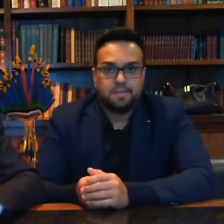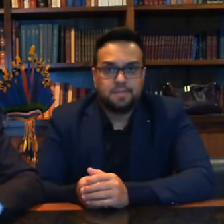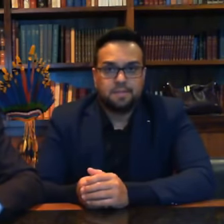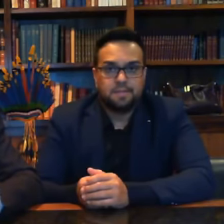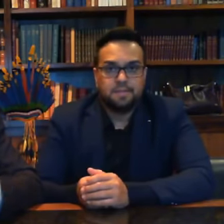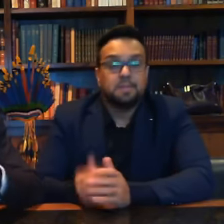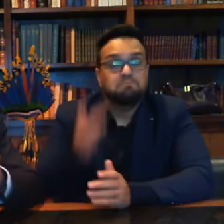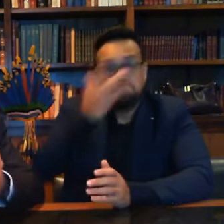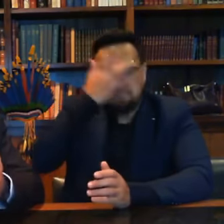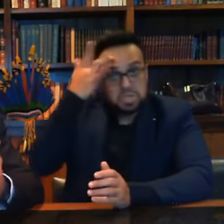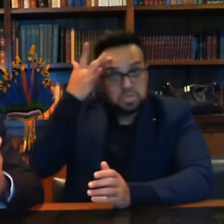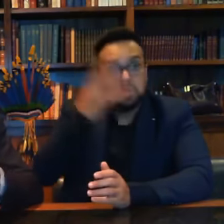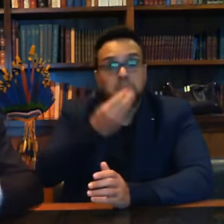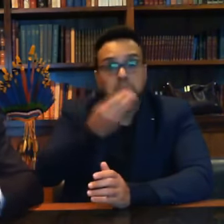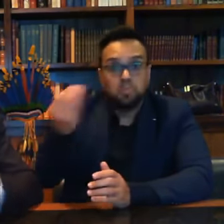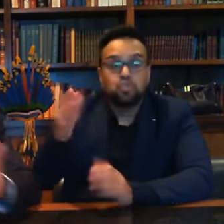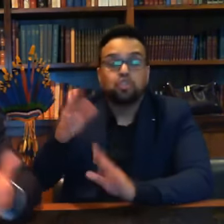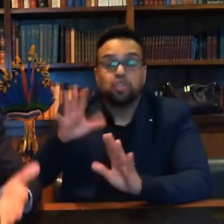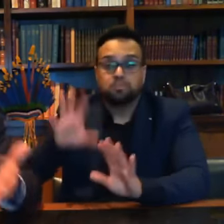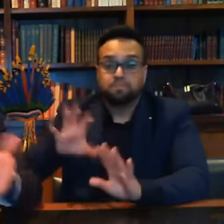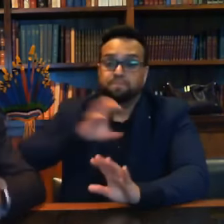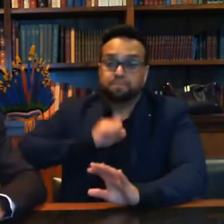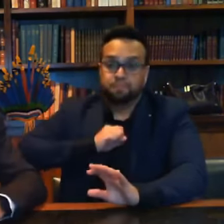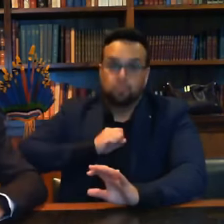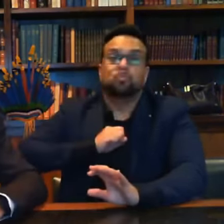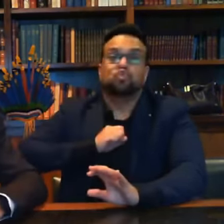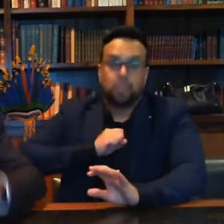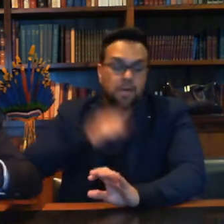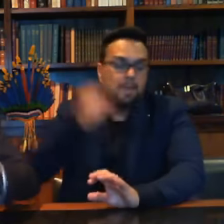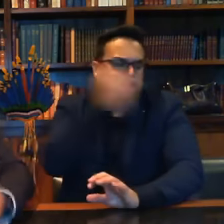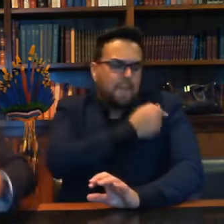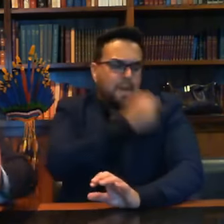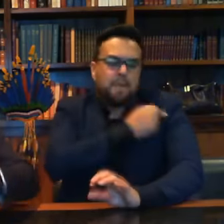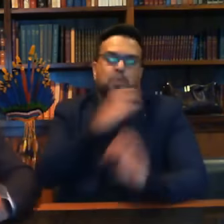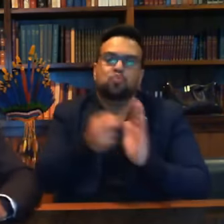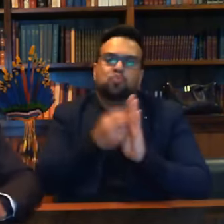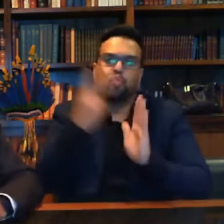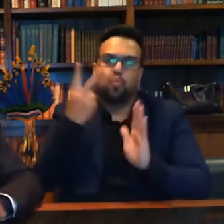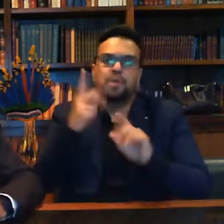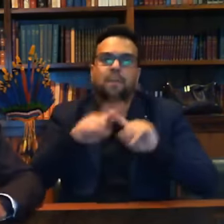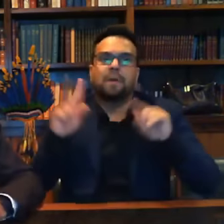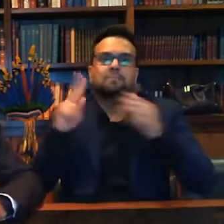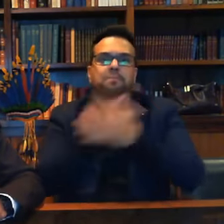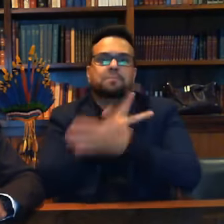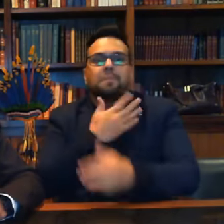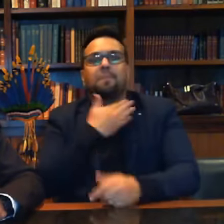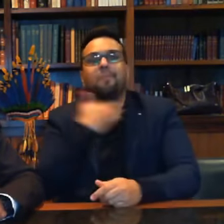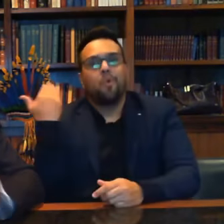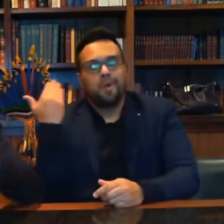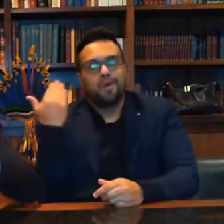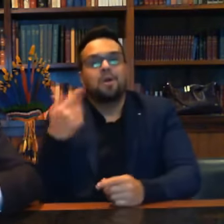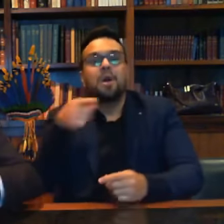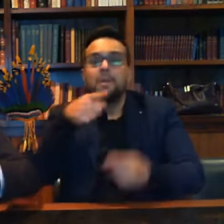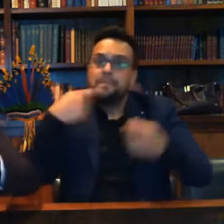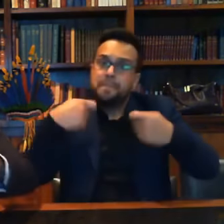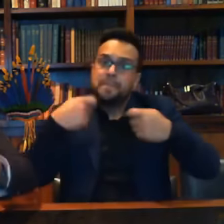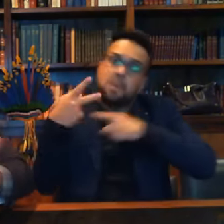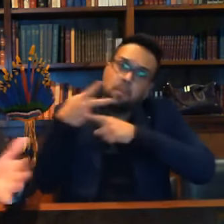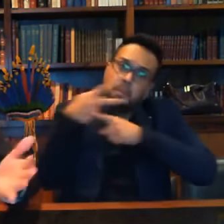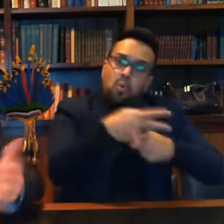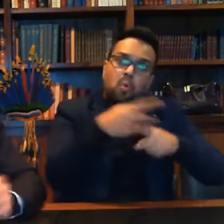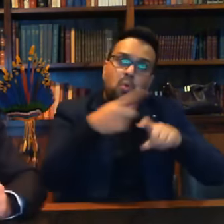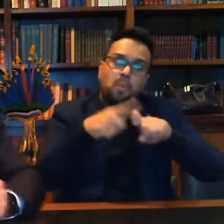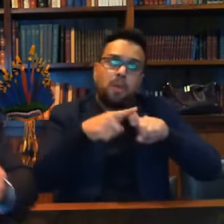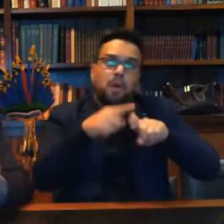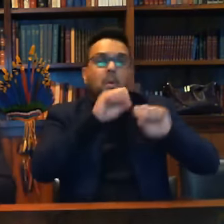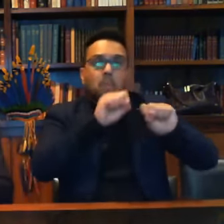Muitas pessoas têm perdido a vida por Covid mesmo após a segunda dose. Procura um médico. Quem sabe te recomende